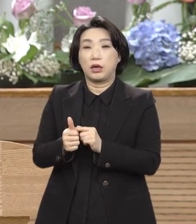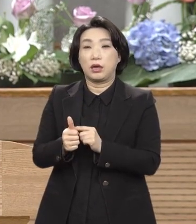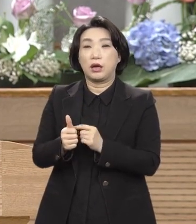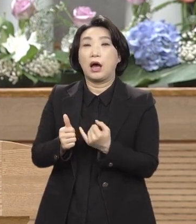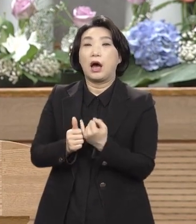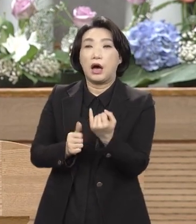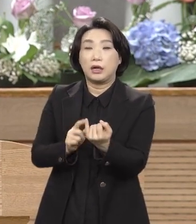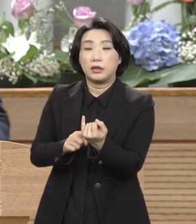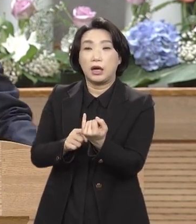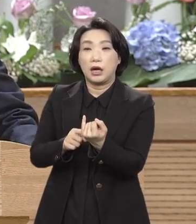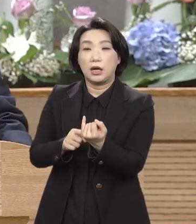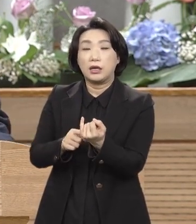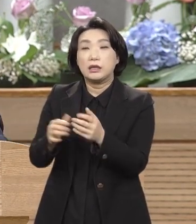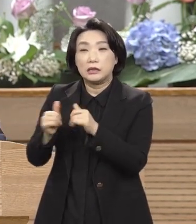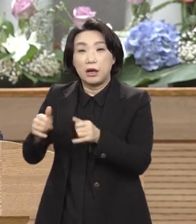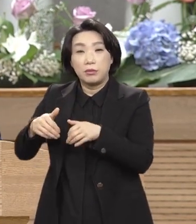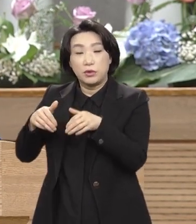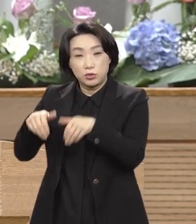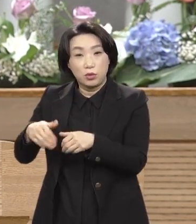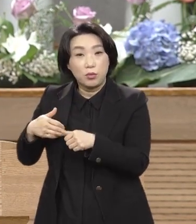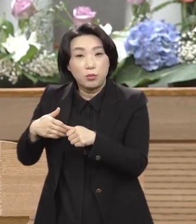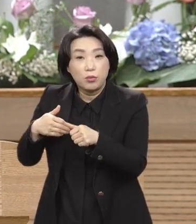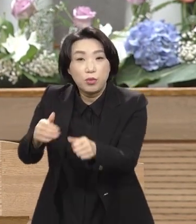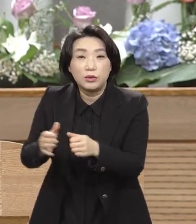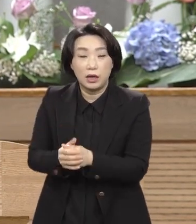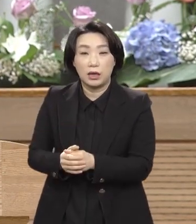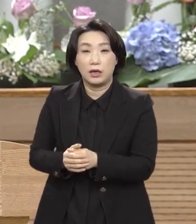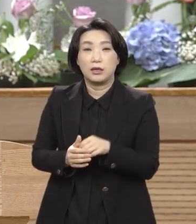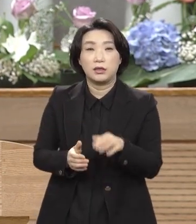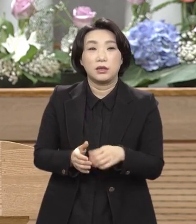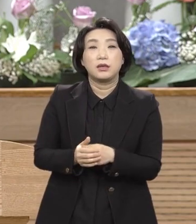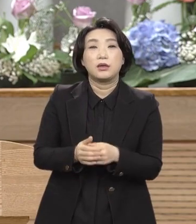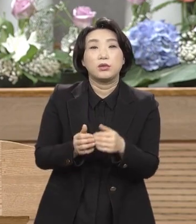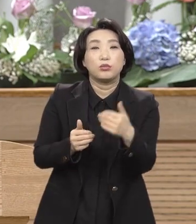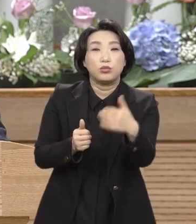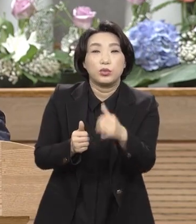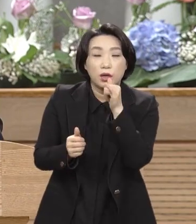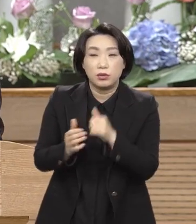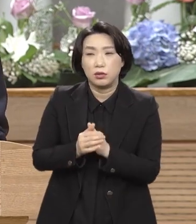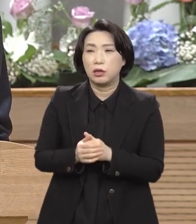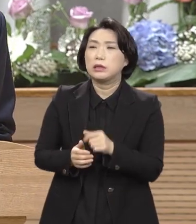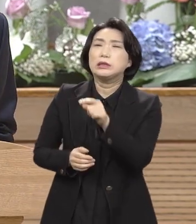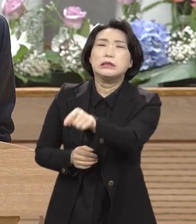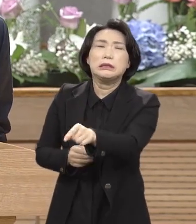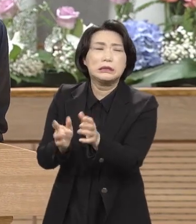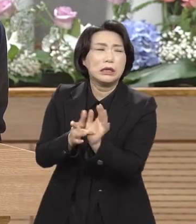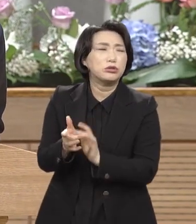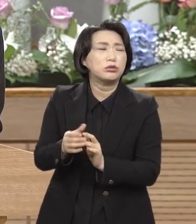와서 그래 사람을 보내서 빌라도에게 보내기를 저 사람은 옳은 사람이다